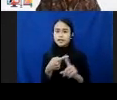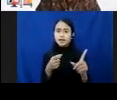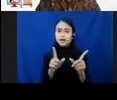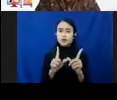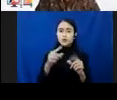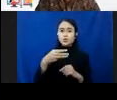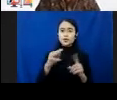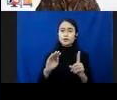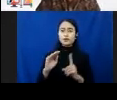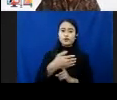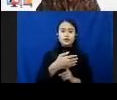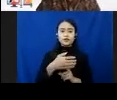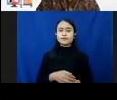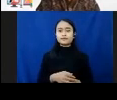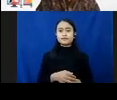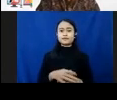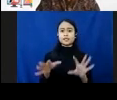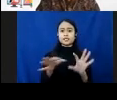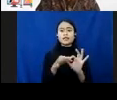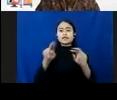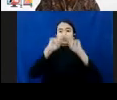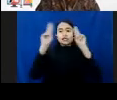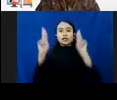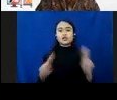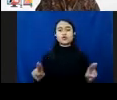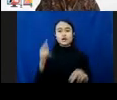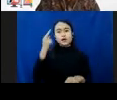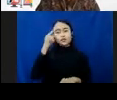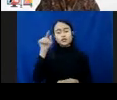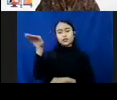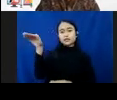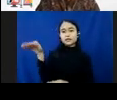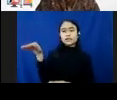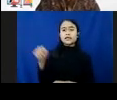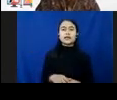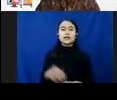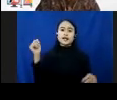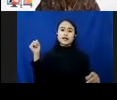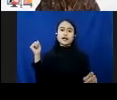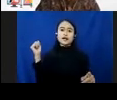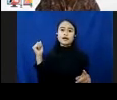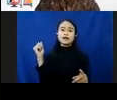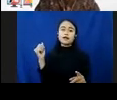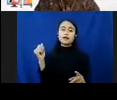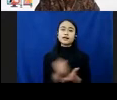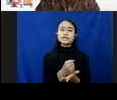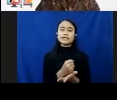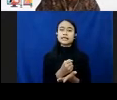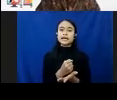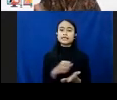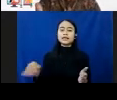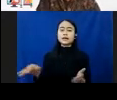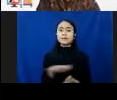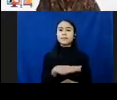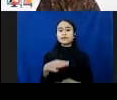sebuah aliansi internasional dalam menangani masalah kejahatan, kekerasan berbasis online.